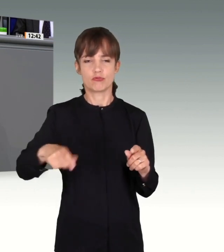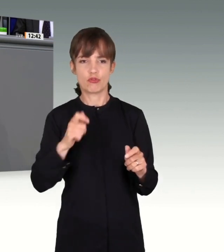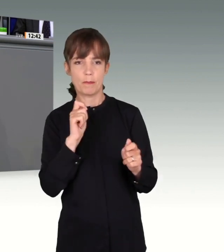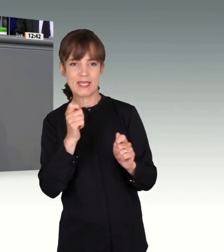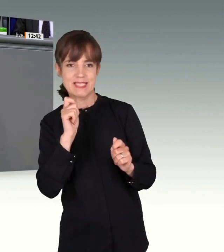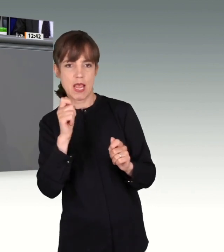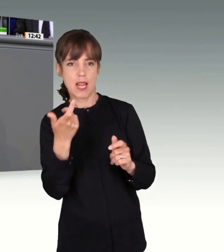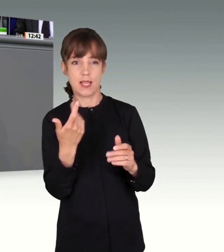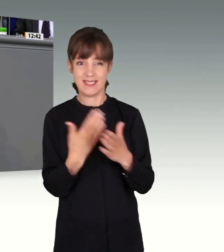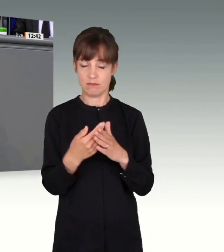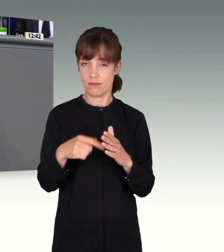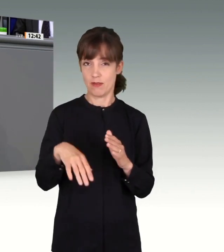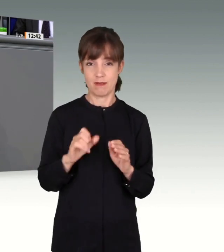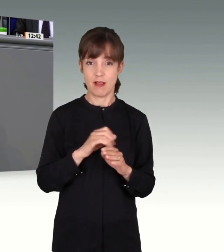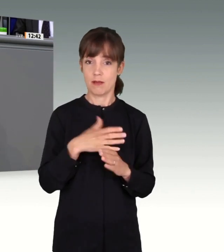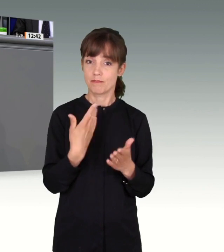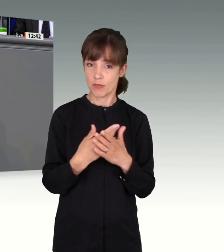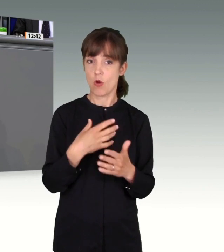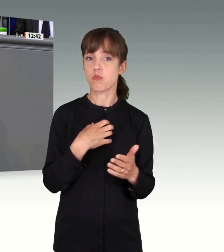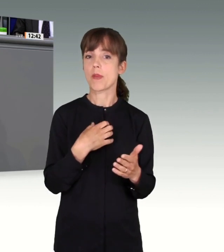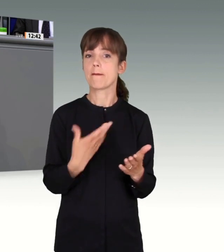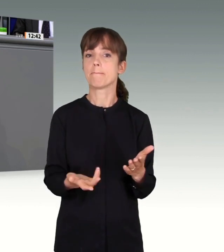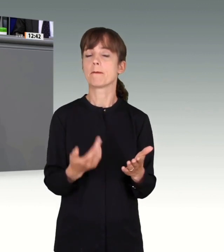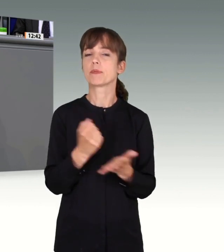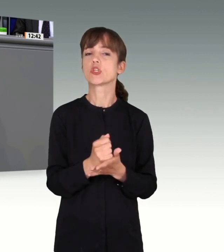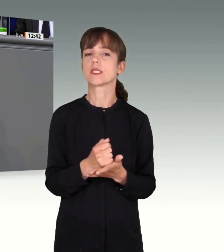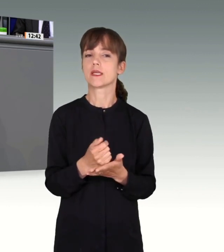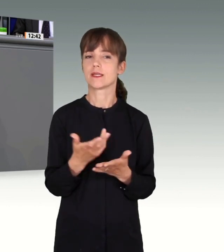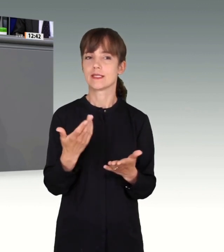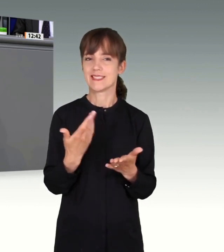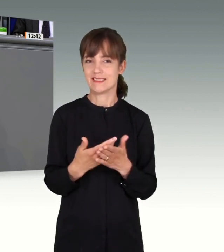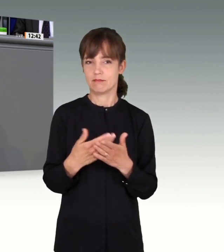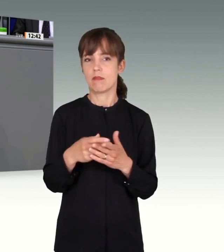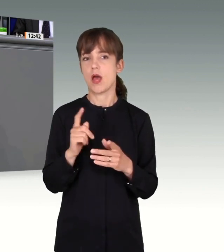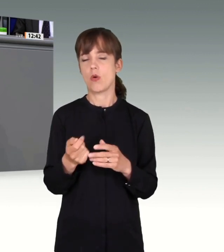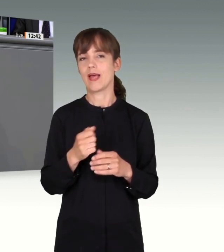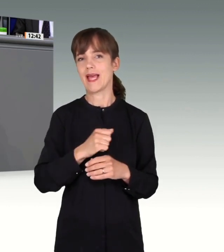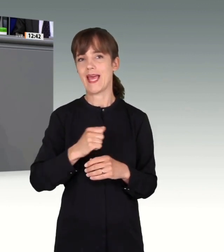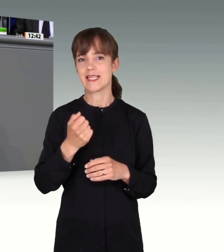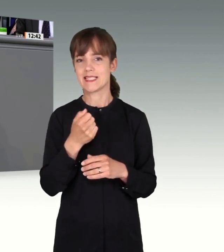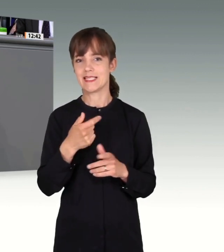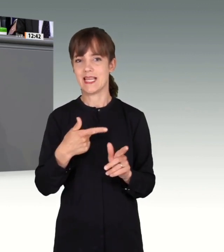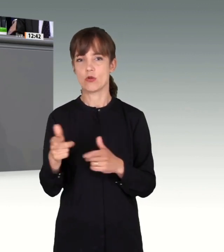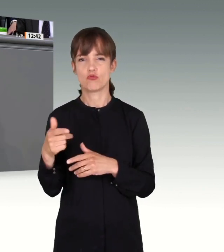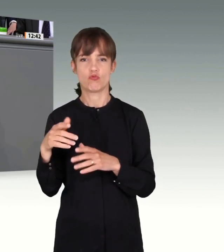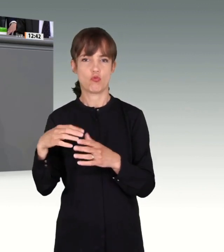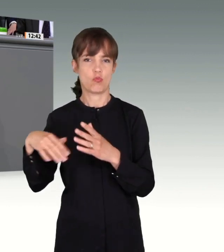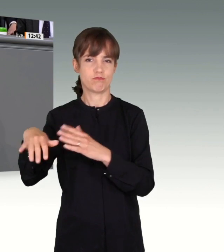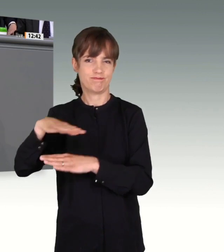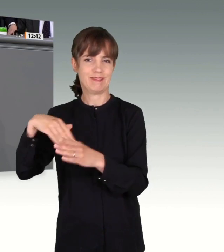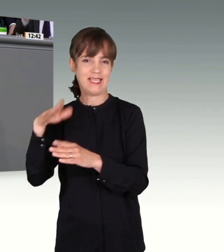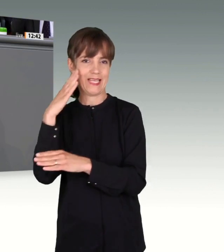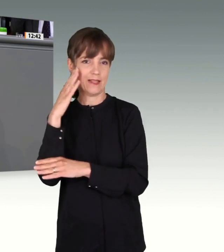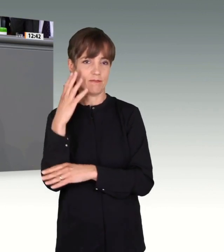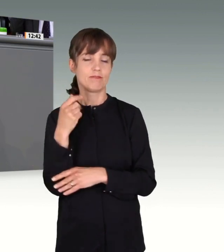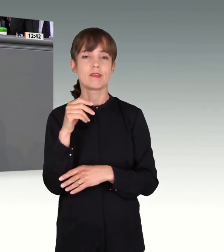das haben wir ganz klar als Problematik bestätigt gesehen, wie wir es auch aus rechtsterroristischen Komplexen kennen. Das V